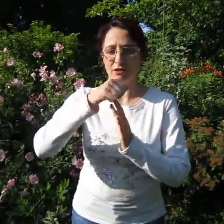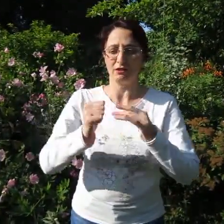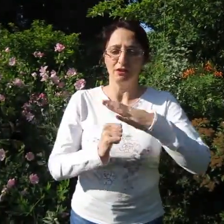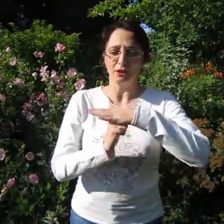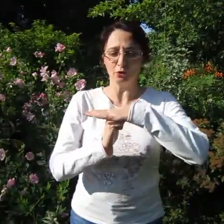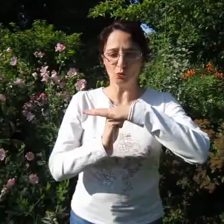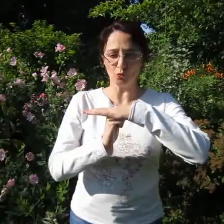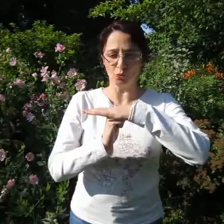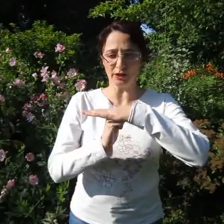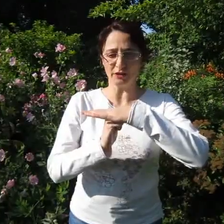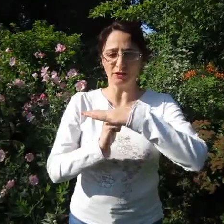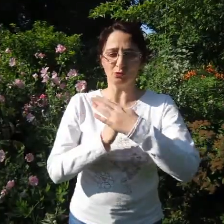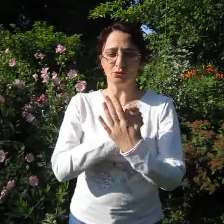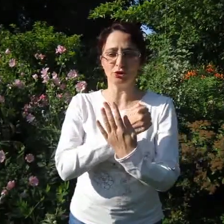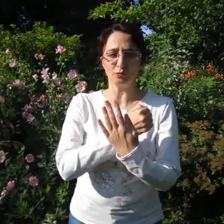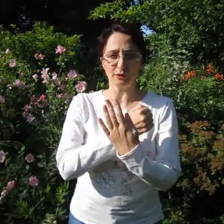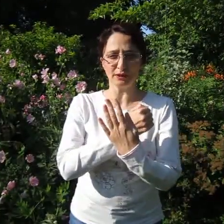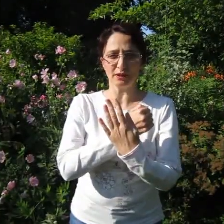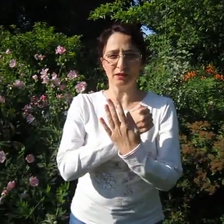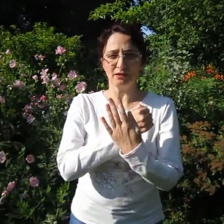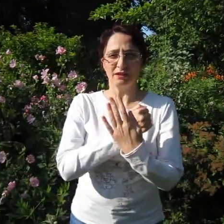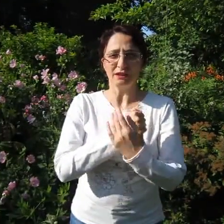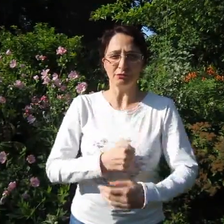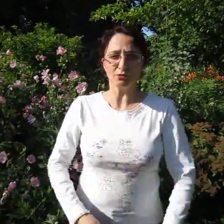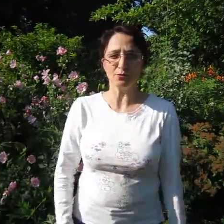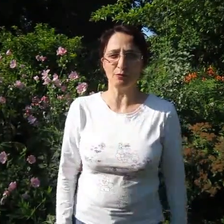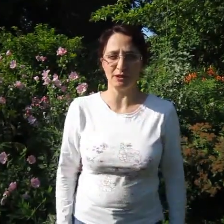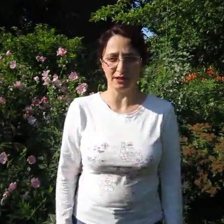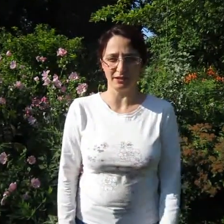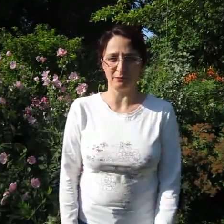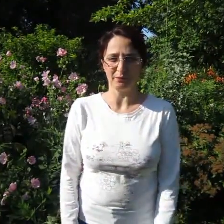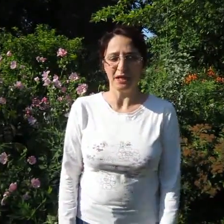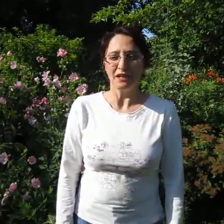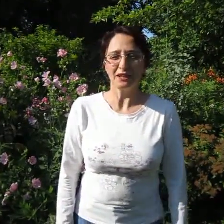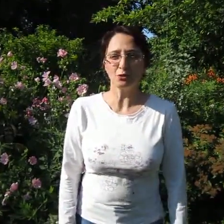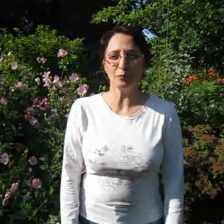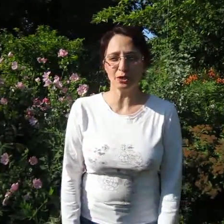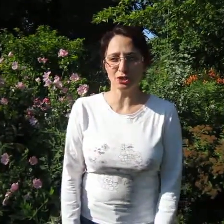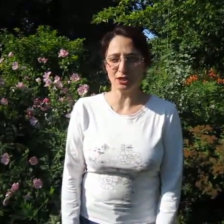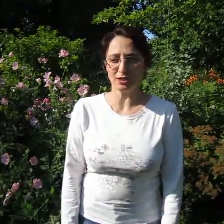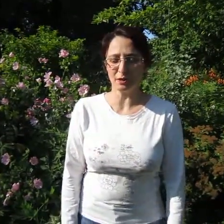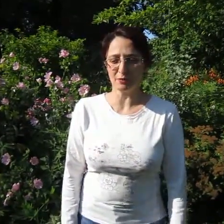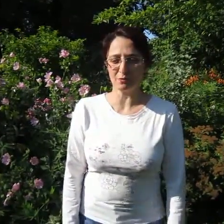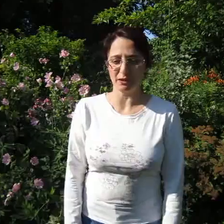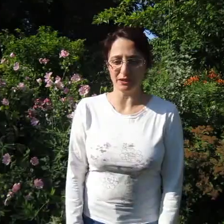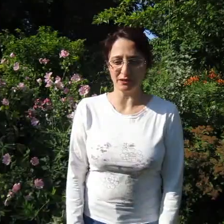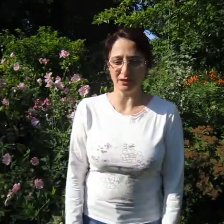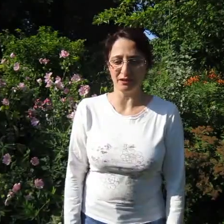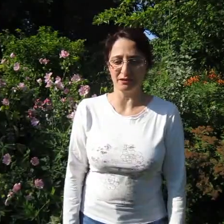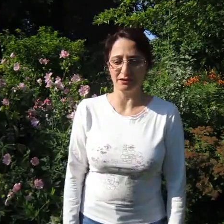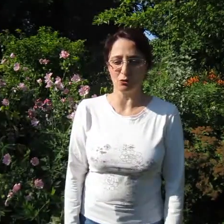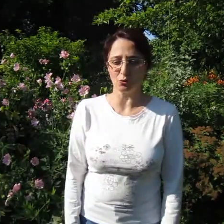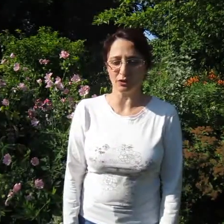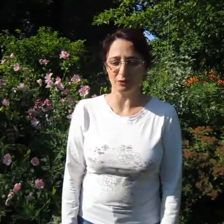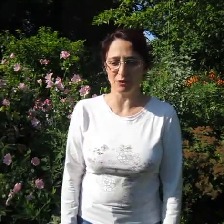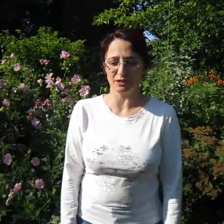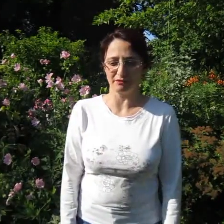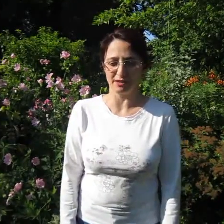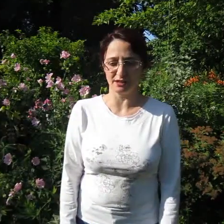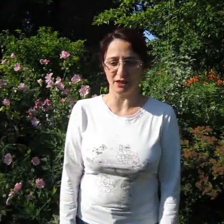рукой, и он очень быстро его вспоминает. Это упражнение я подсмотрела на уроках немецкого языка